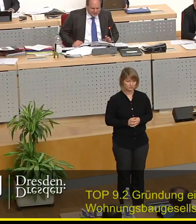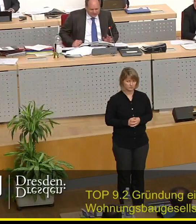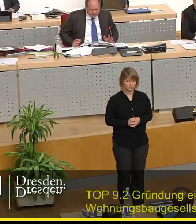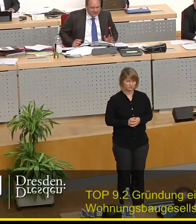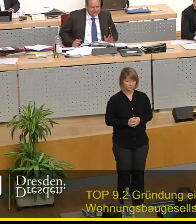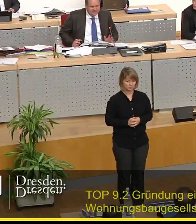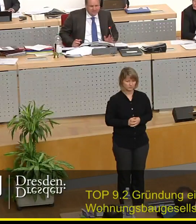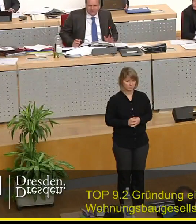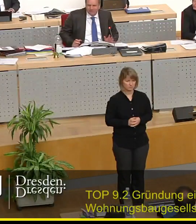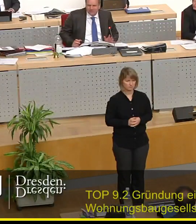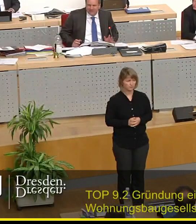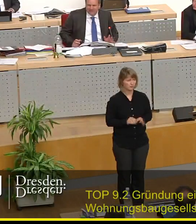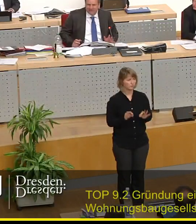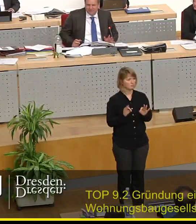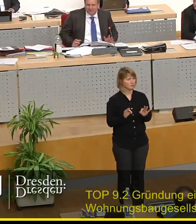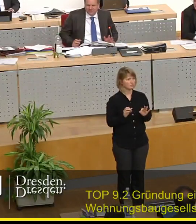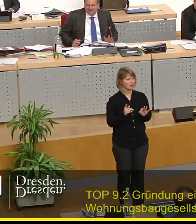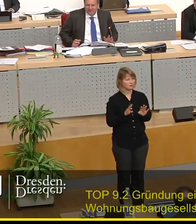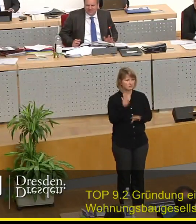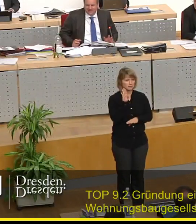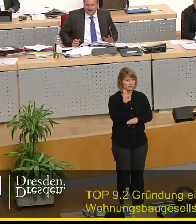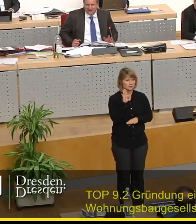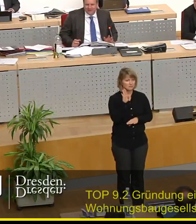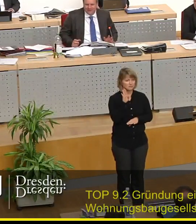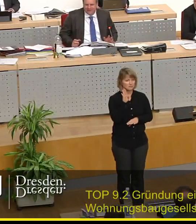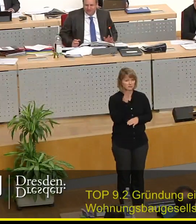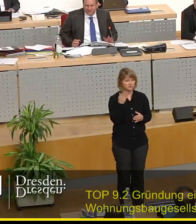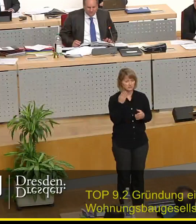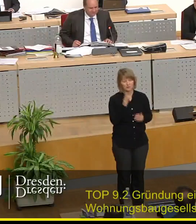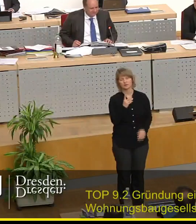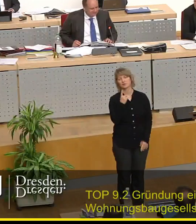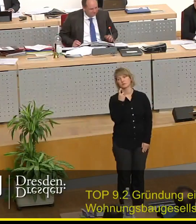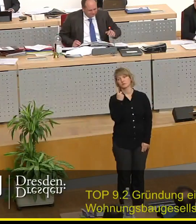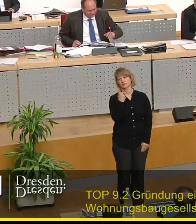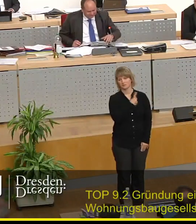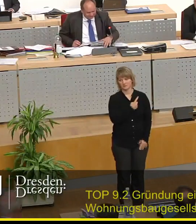ich wollte sagen ich habe den seltenen Moment wo ich keine weiteren Wortmeldungen habe aber Herr Dr. Brauns